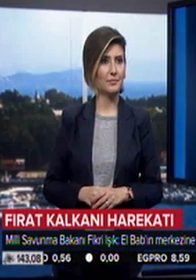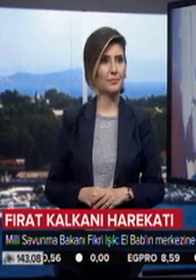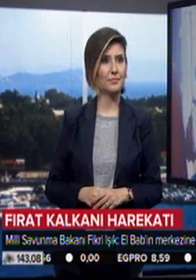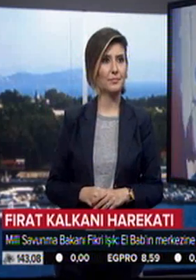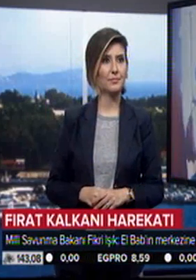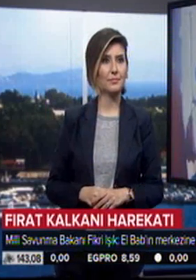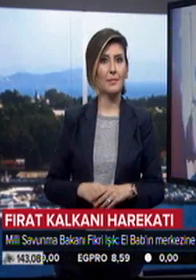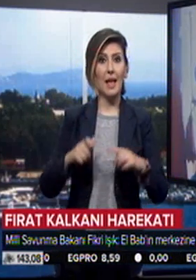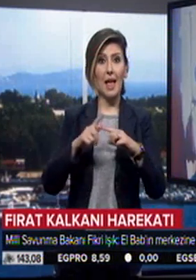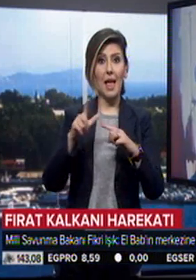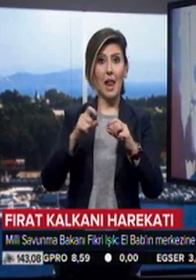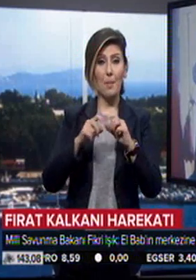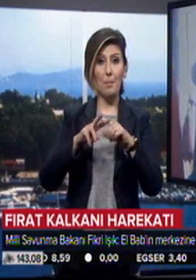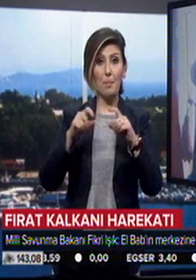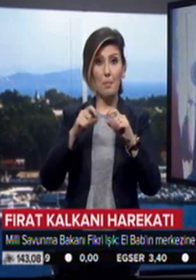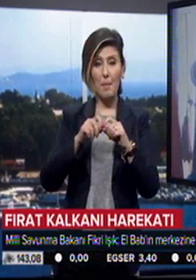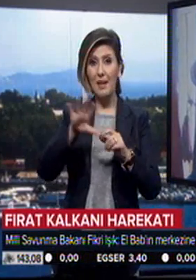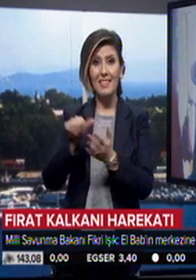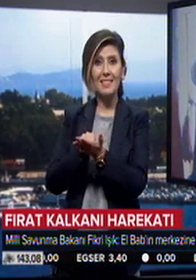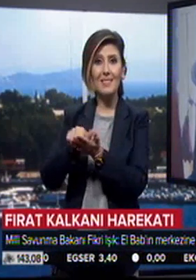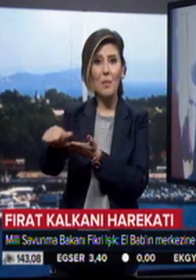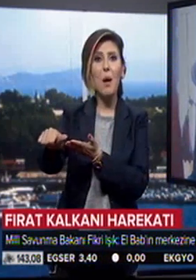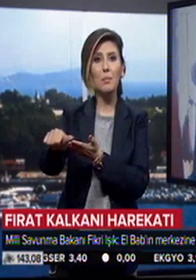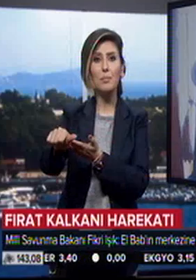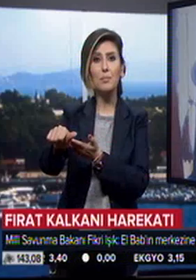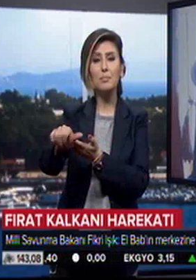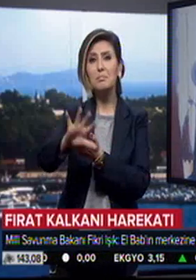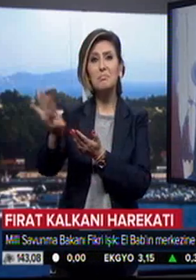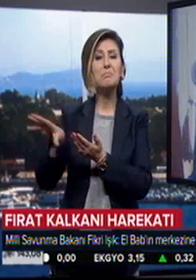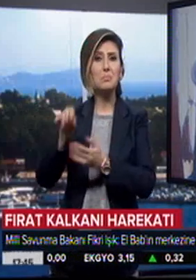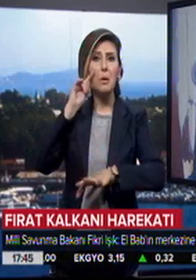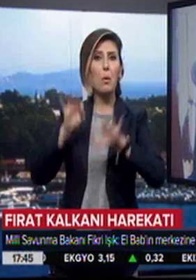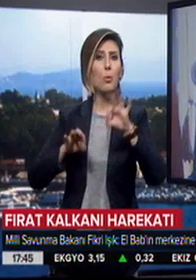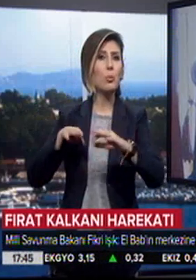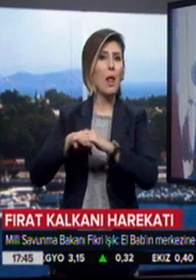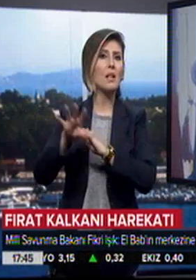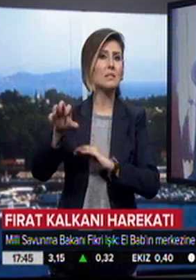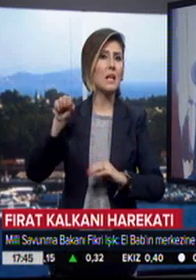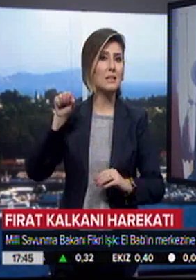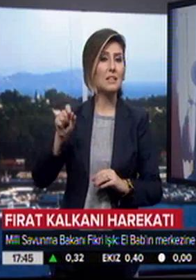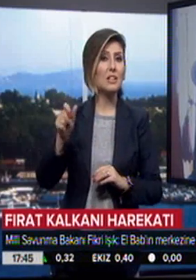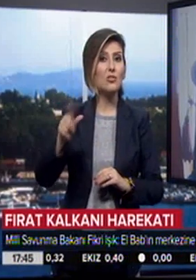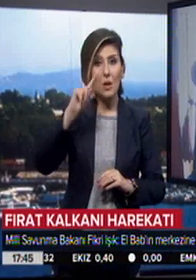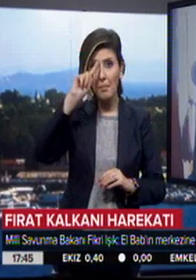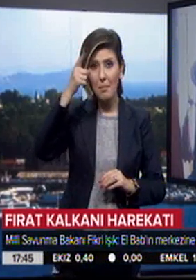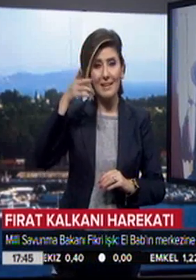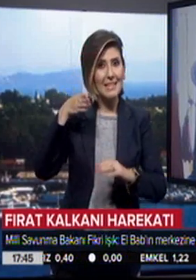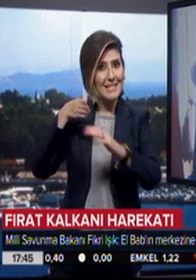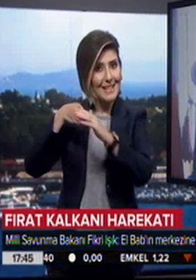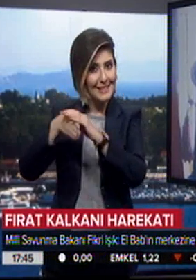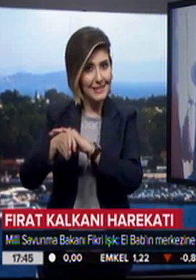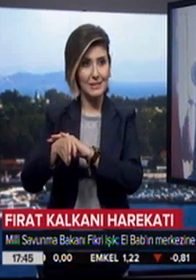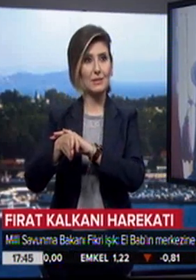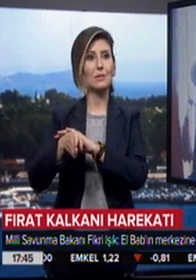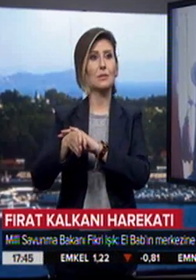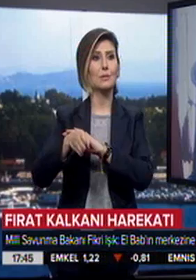Elbap'ın tamamına yakın artık kontrol altına alındı. İlçe merkezine de girildi.